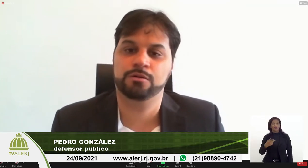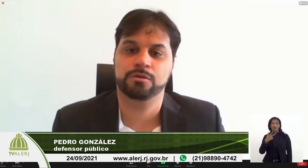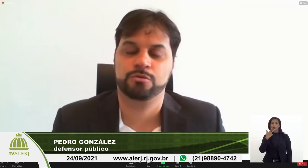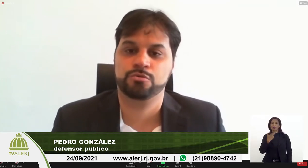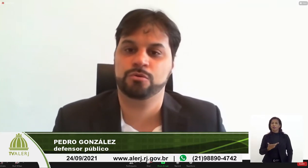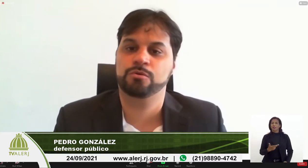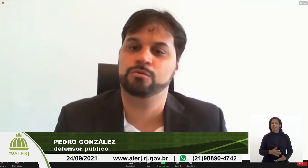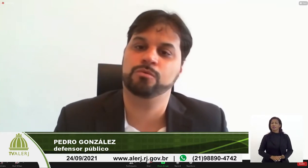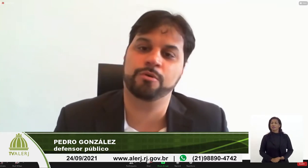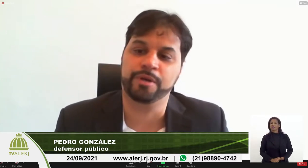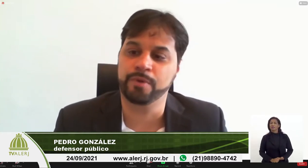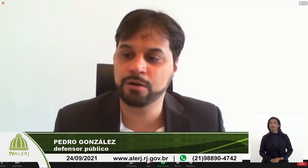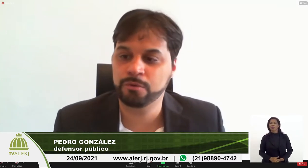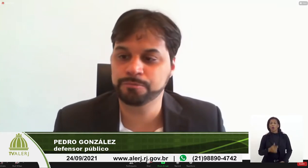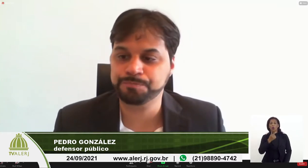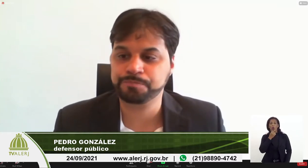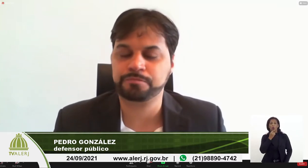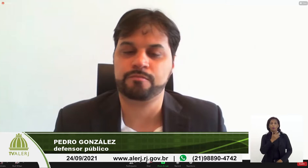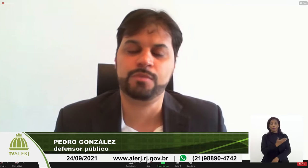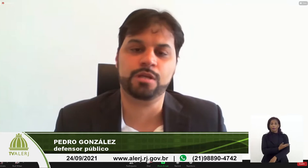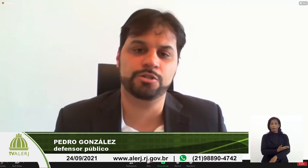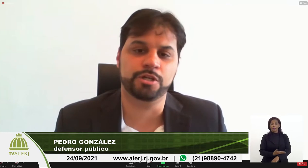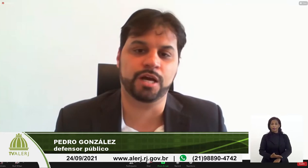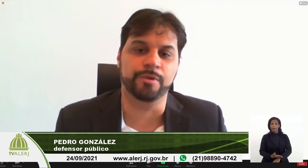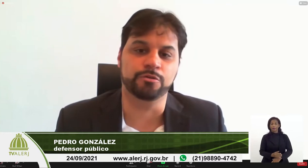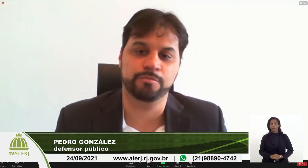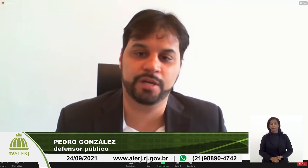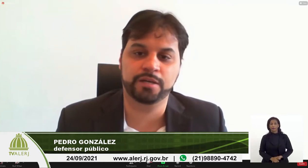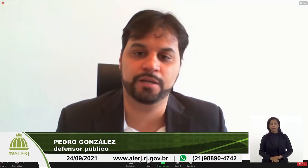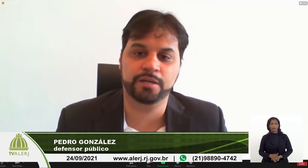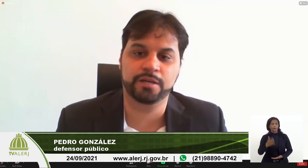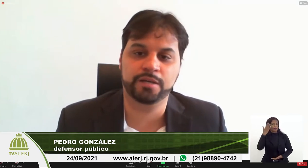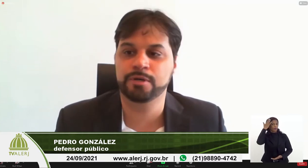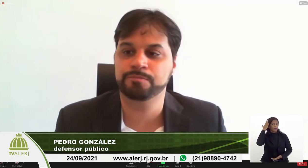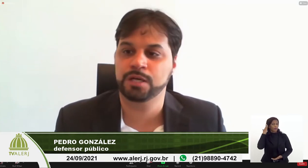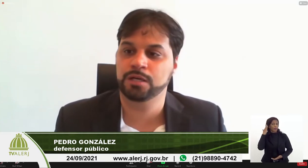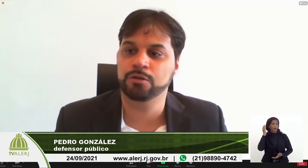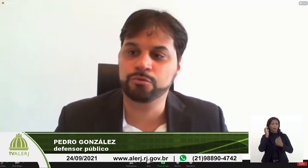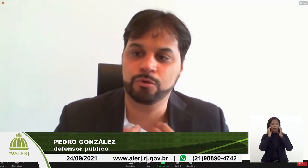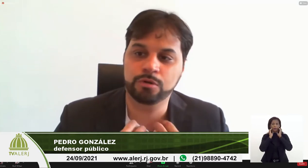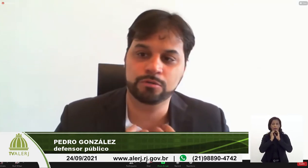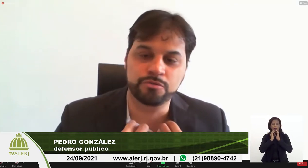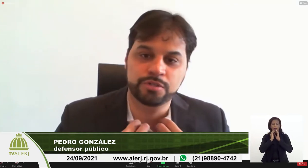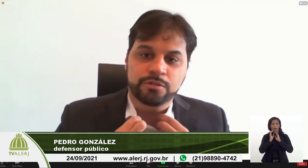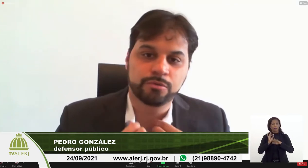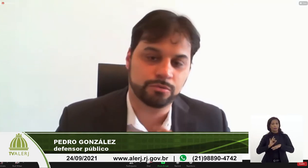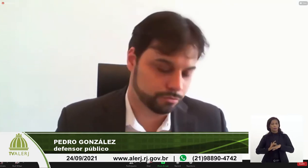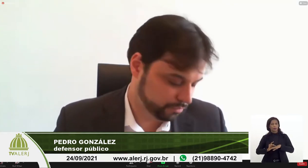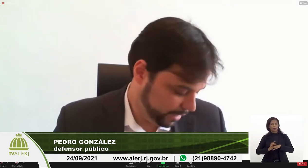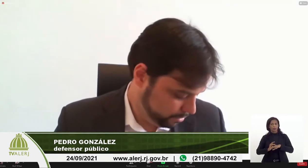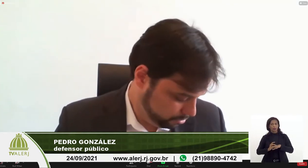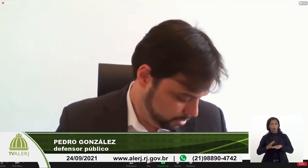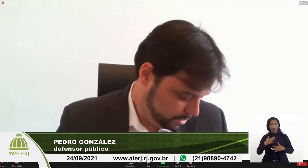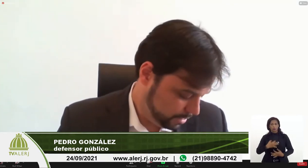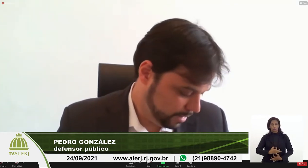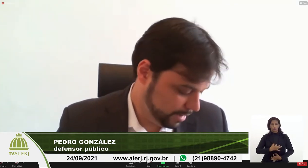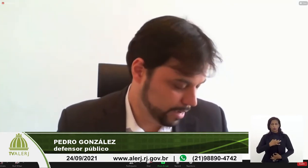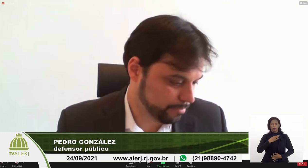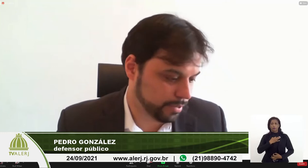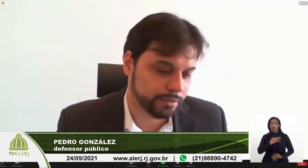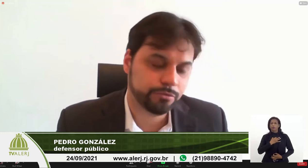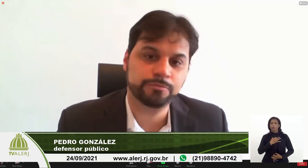Então, eu sou um homem branco de cadeiros pretos e barba, eu estou usando um terno